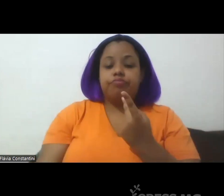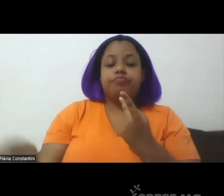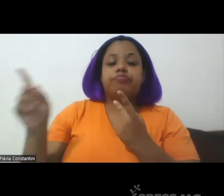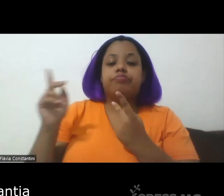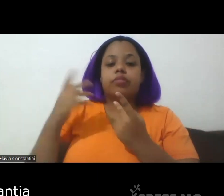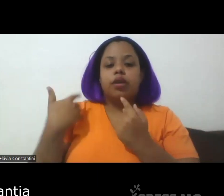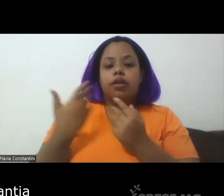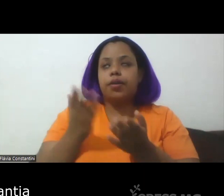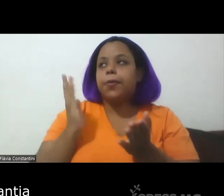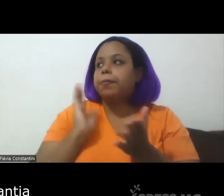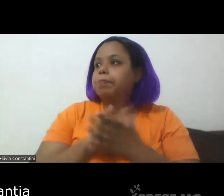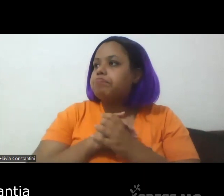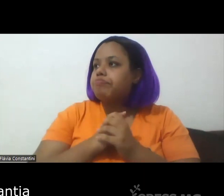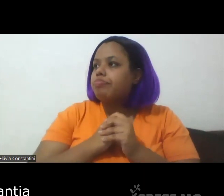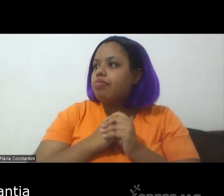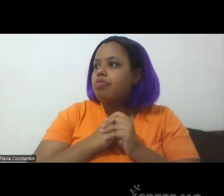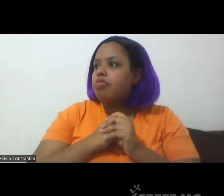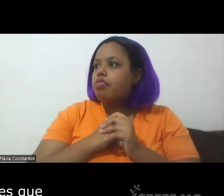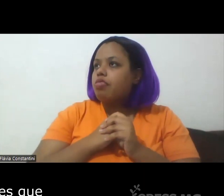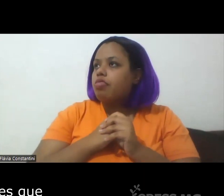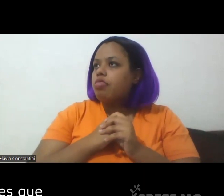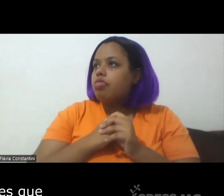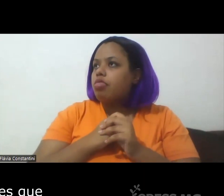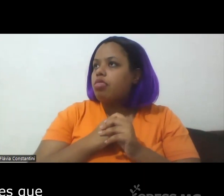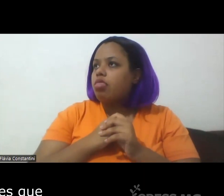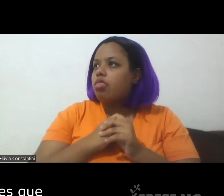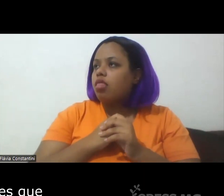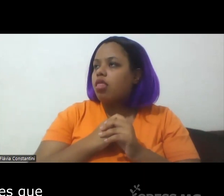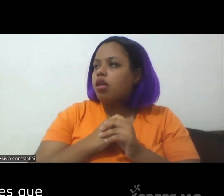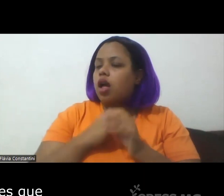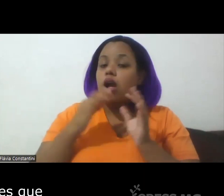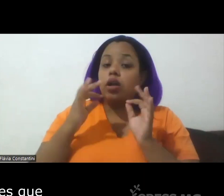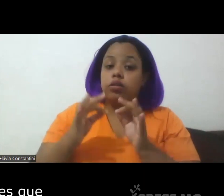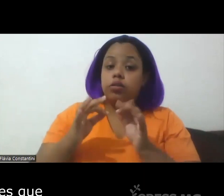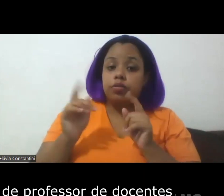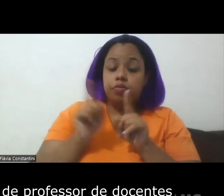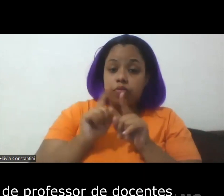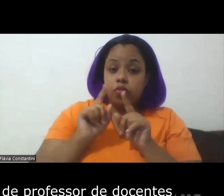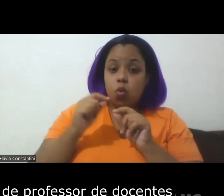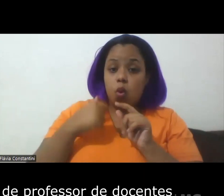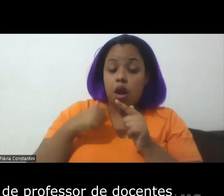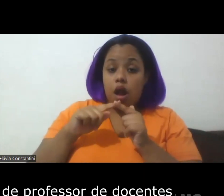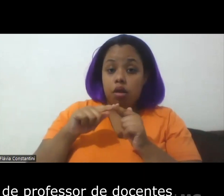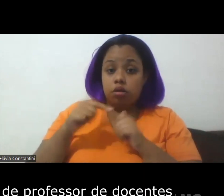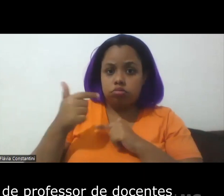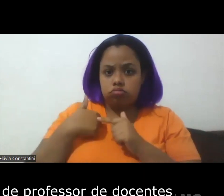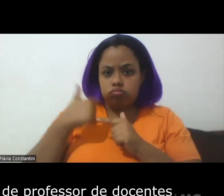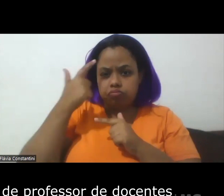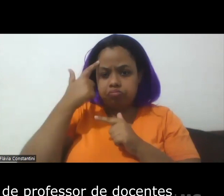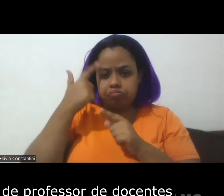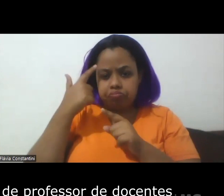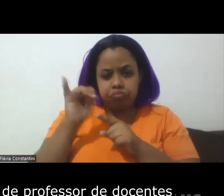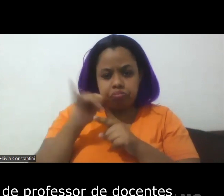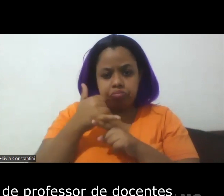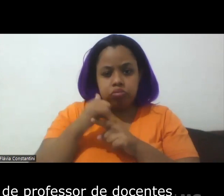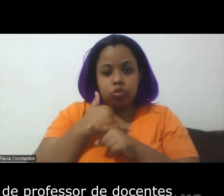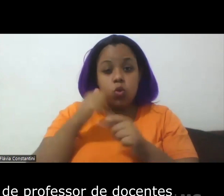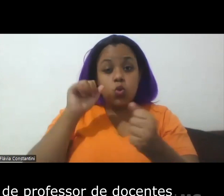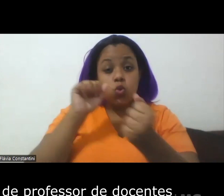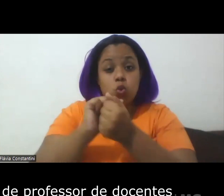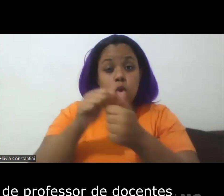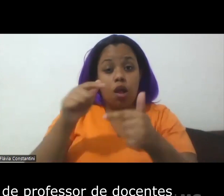a garantia de ações que, articulado com o trabalho de